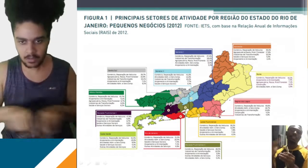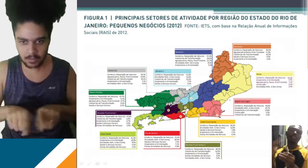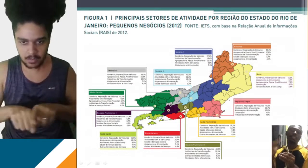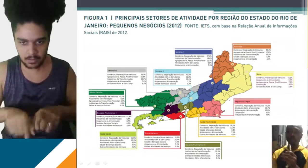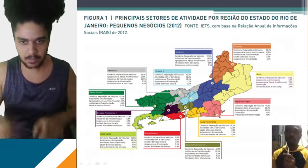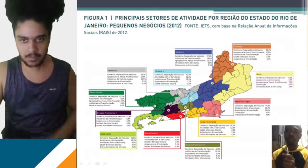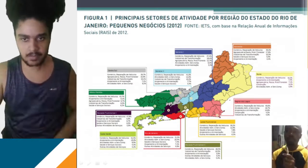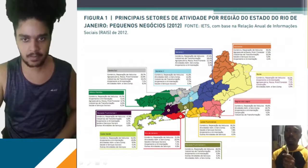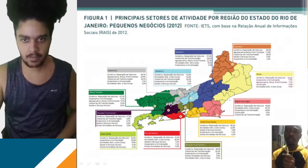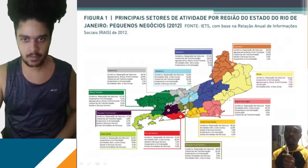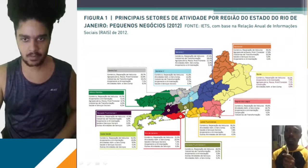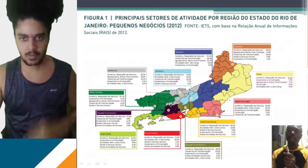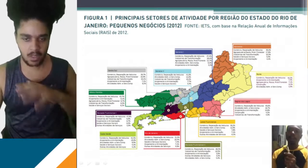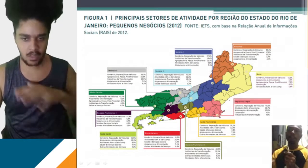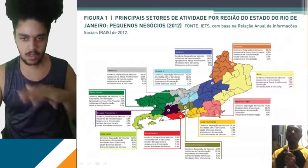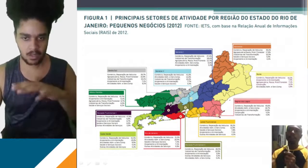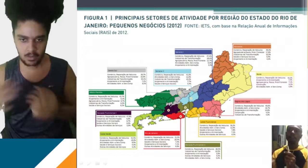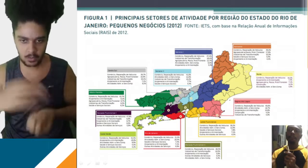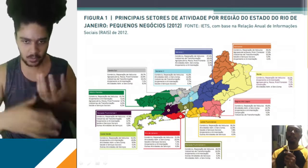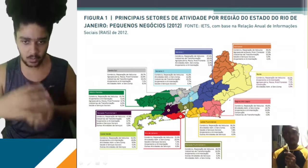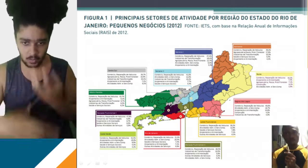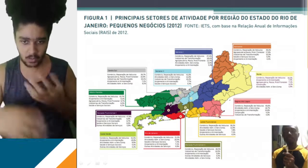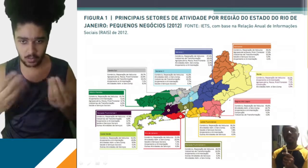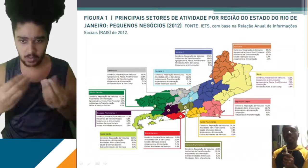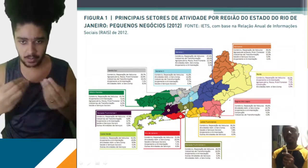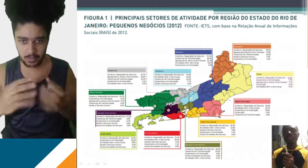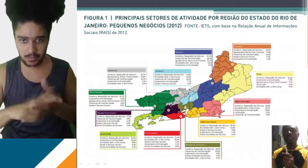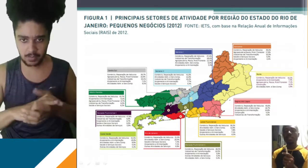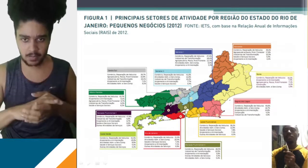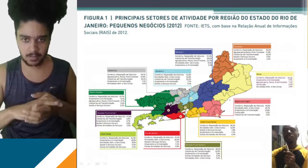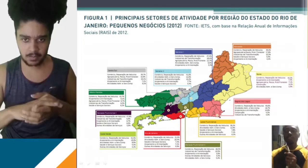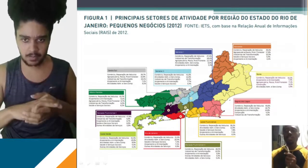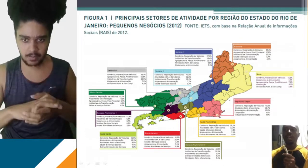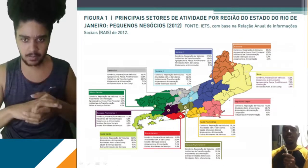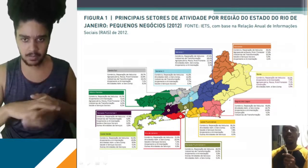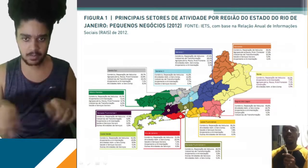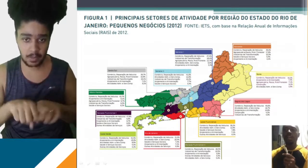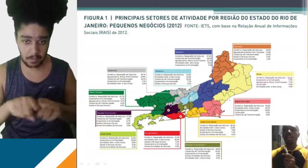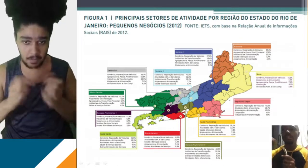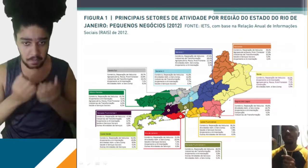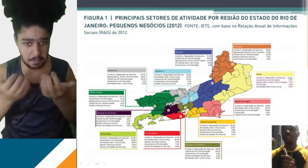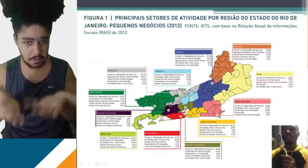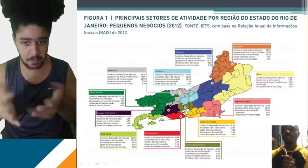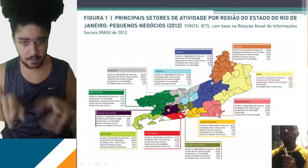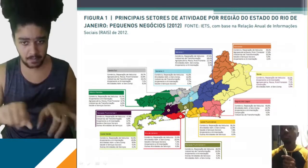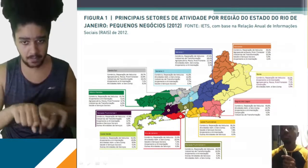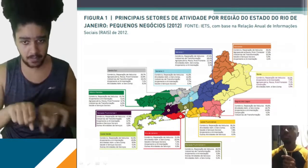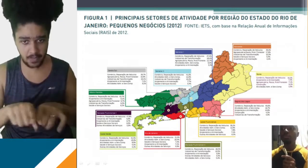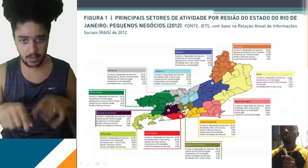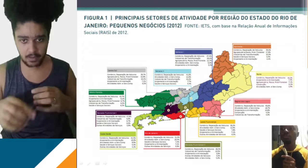região, saem também as mãos de obra. Então, assim, é uma região que produz, sim, mas é uma região também que induz, envia